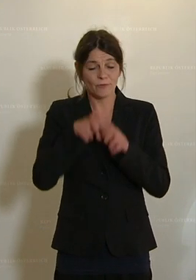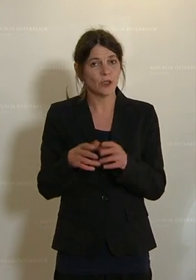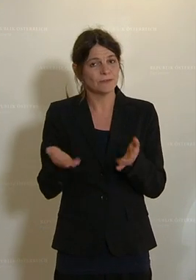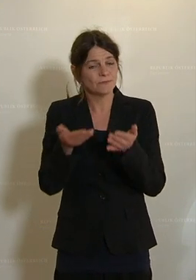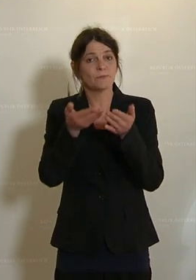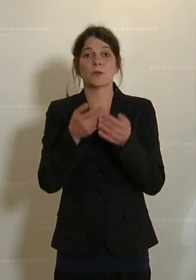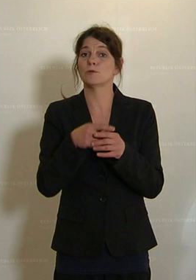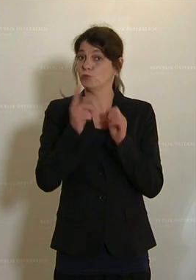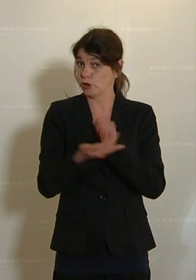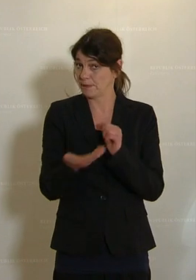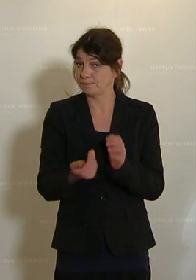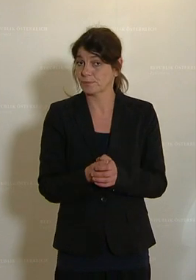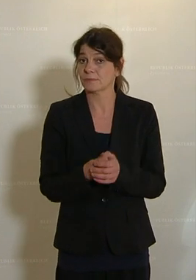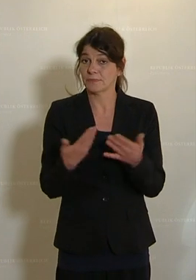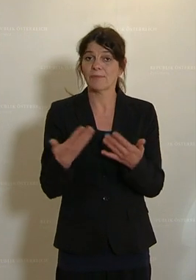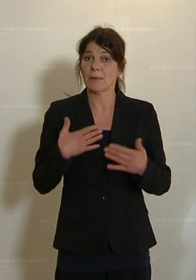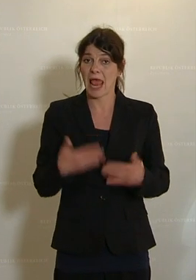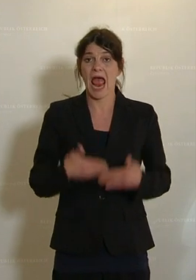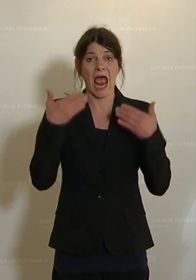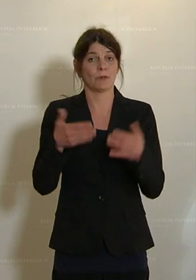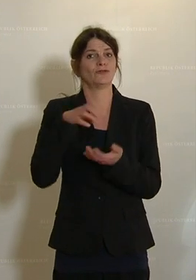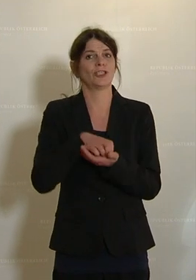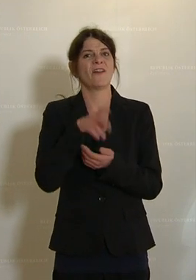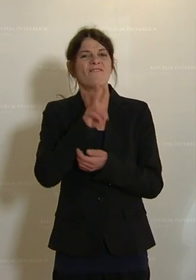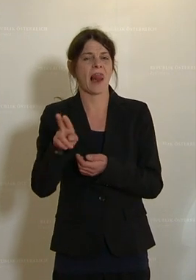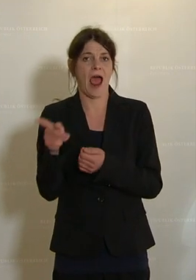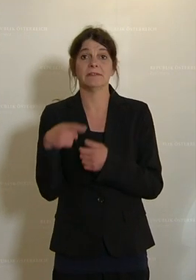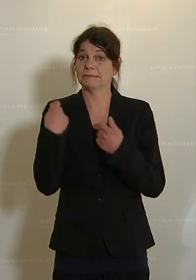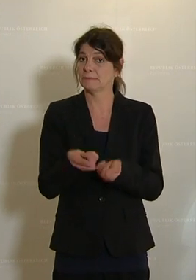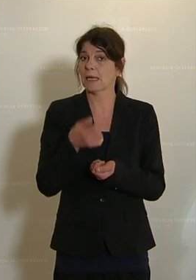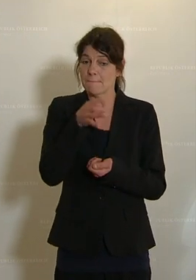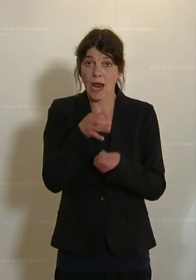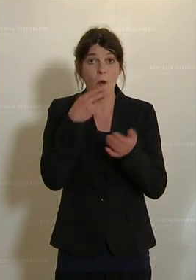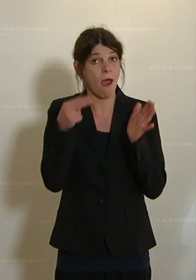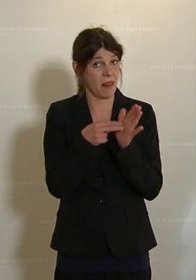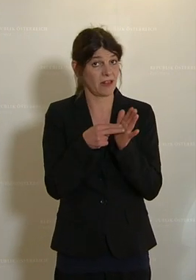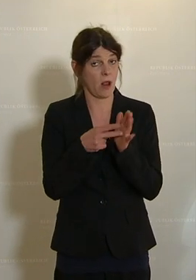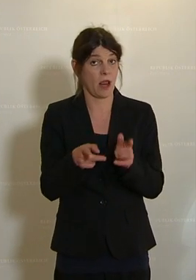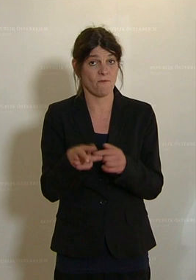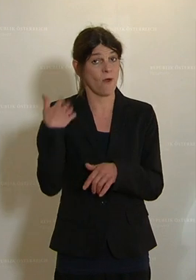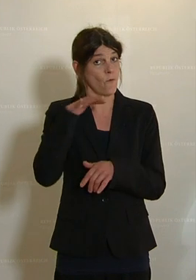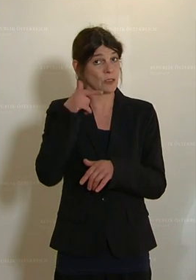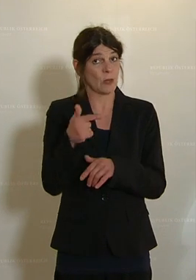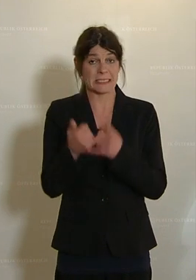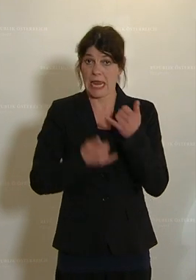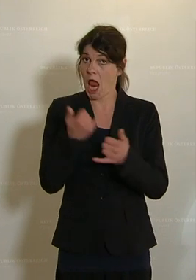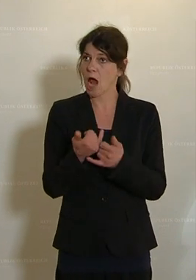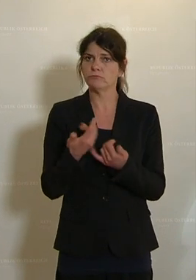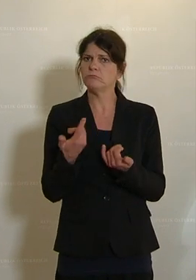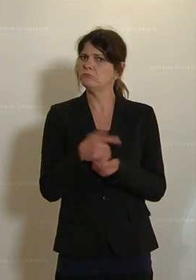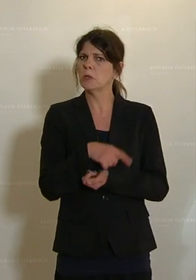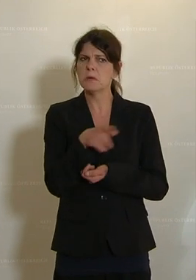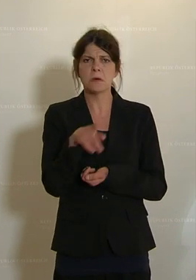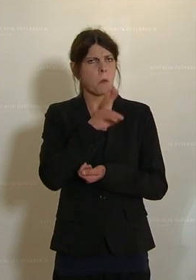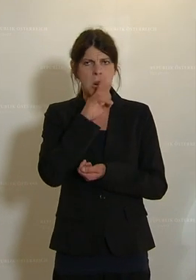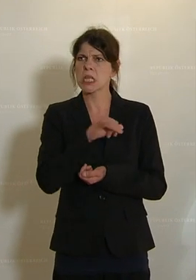Es gibt in meiner Heimatstadt Villach eine Mikroelektronik, die vor 25 Jahren, wo noch niemand